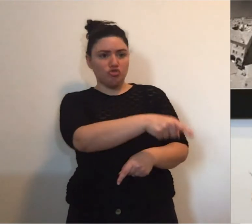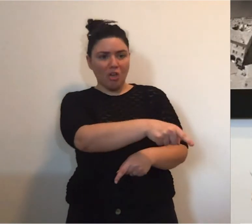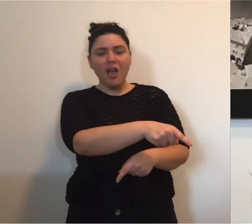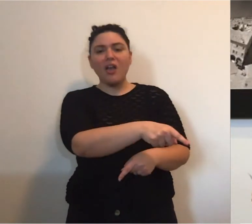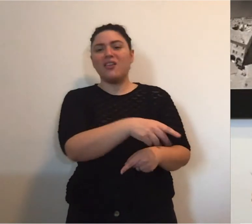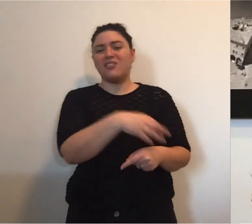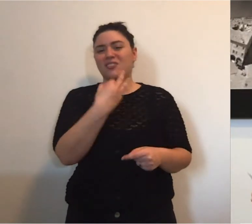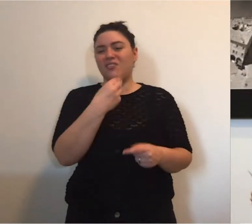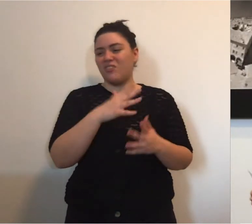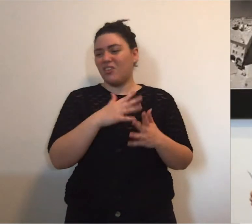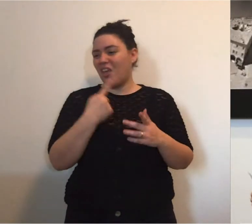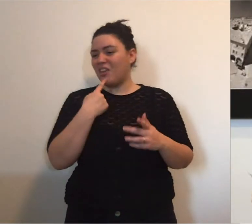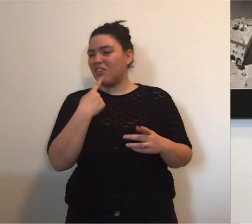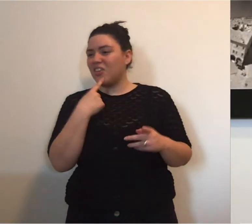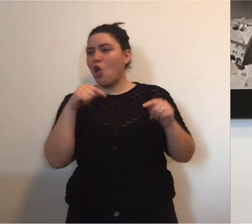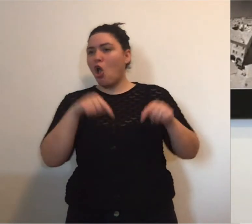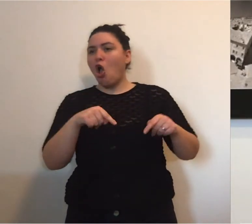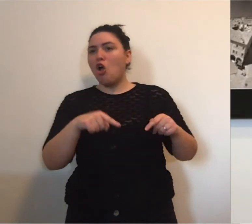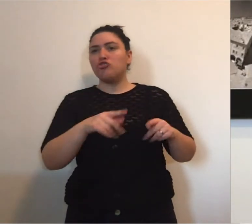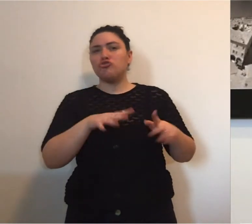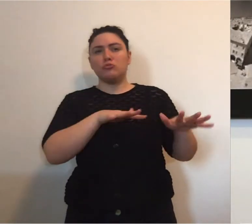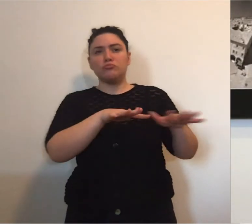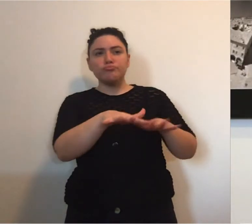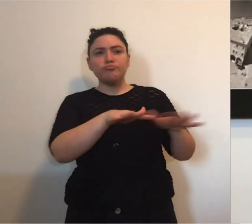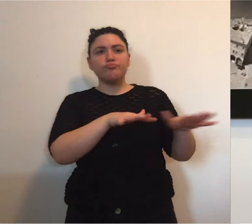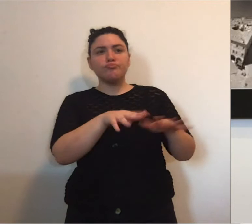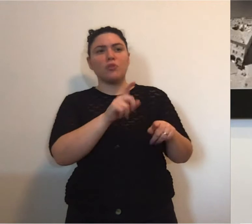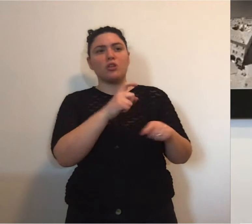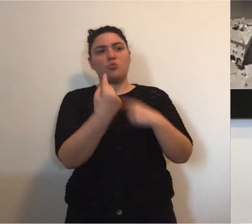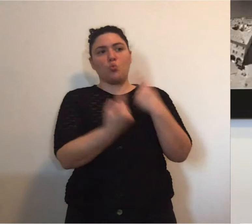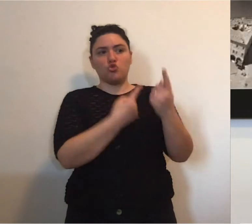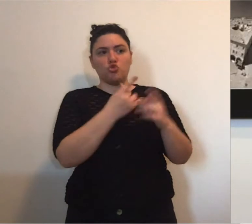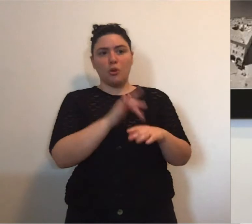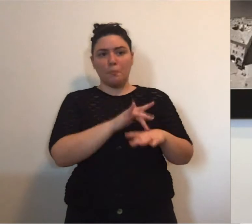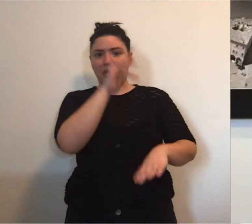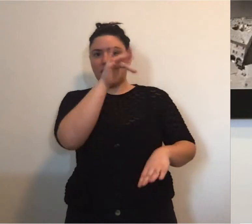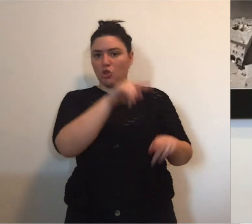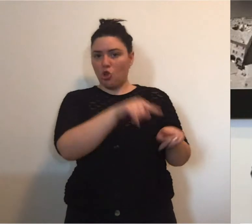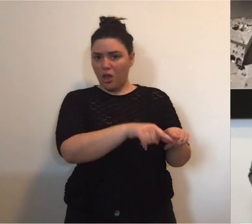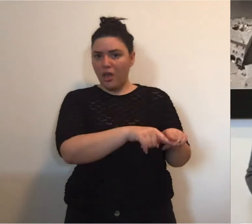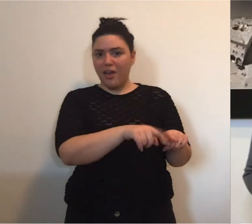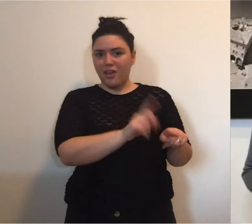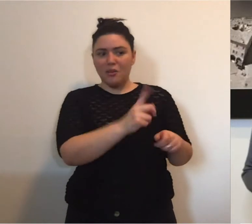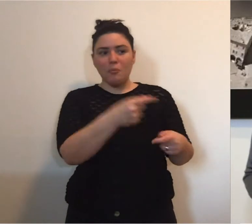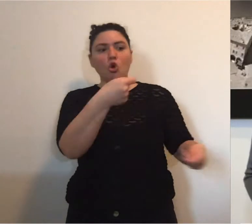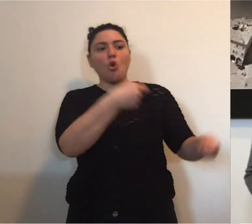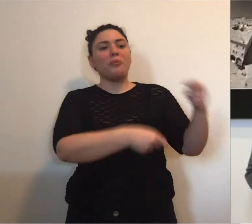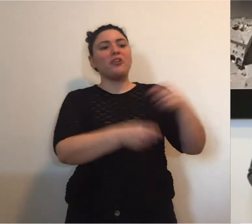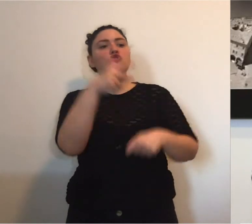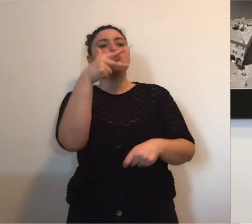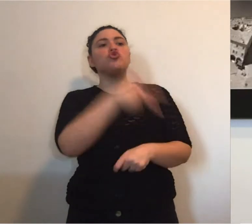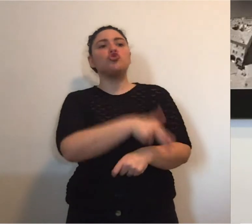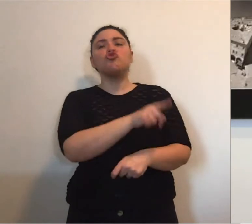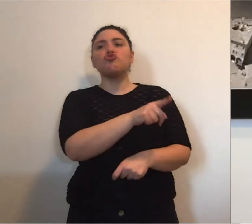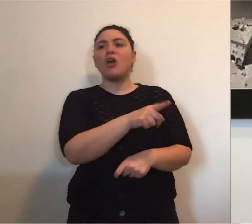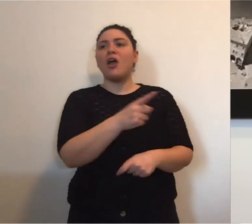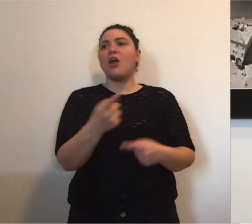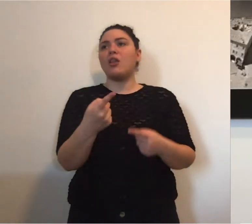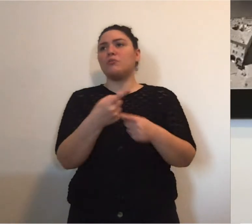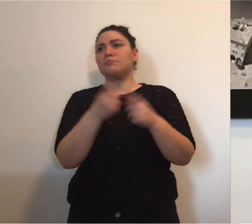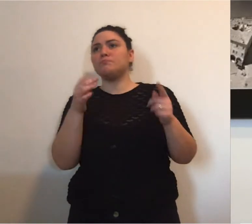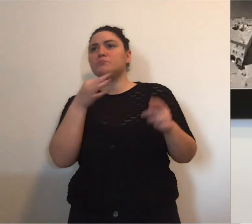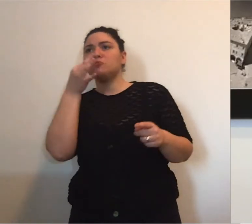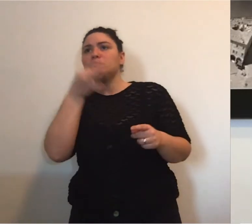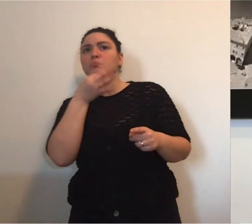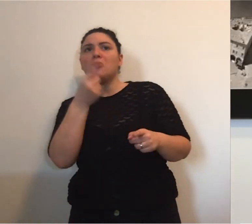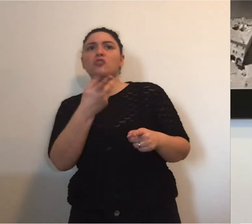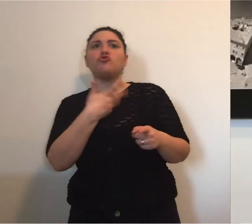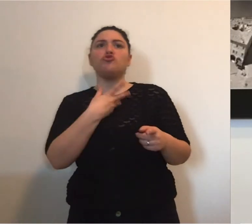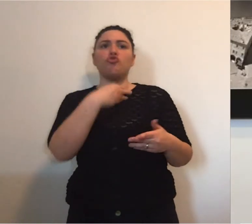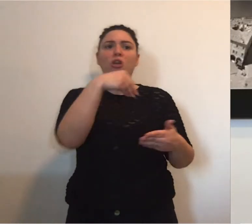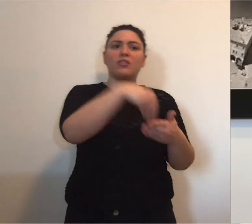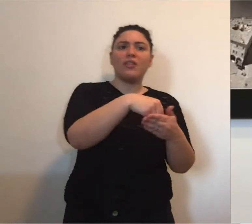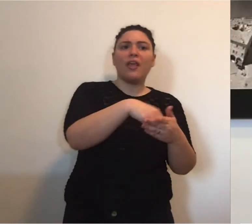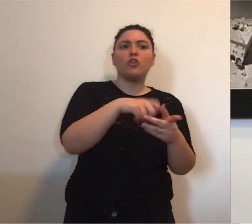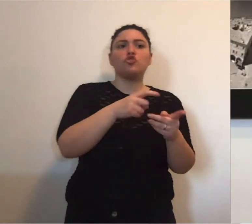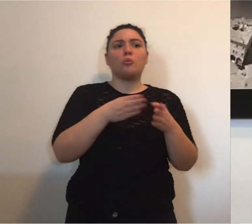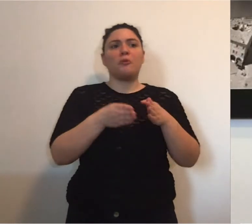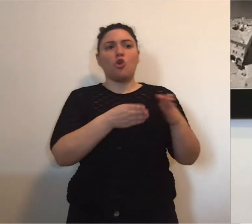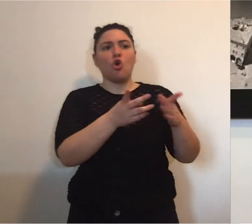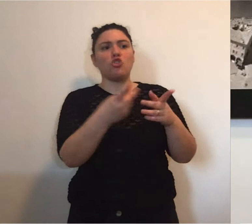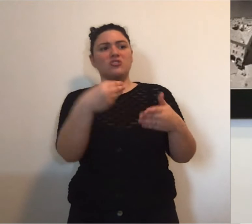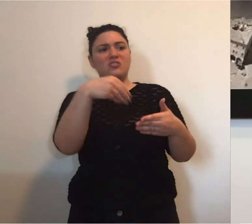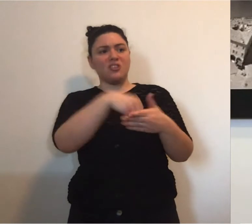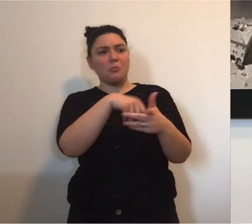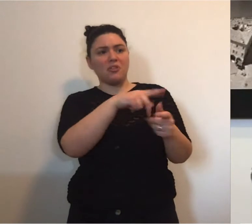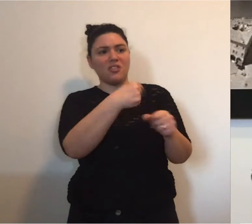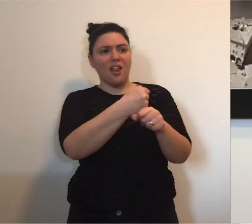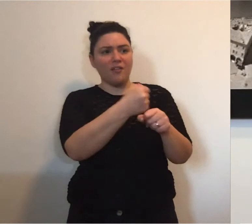esempio del fondo delle cooperative sociali che sono le altre che oggi stanno affrontando un momento particolare, nel